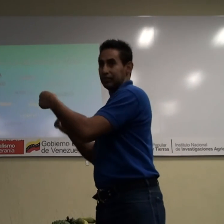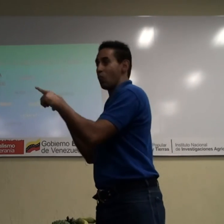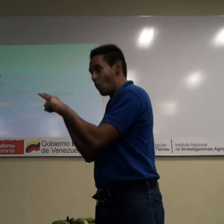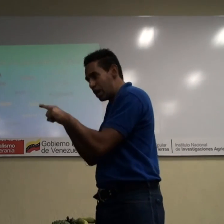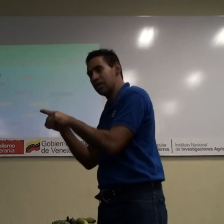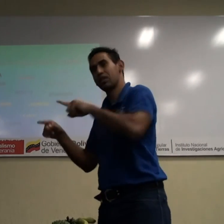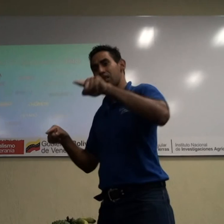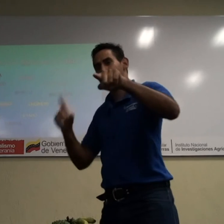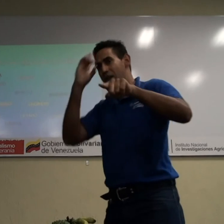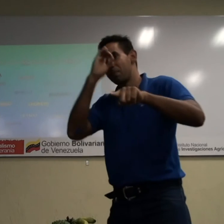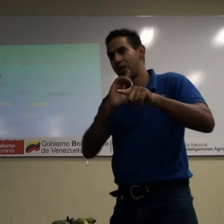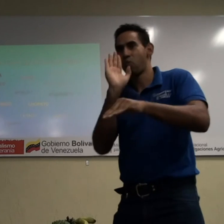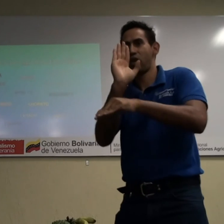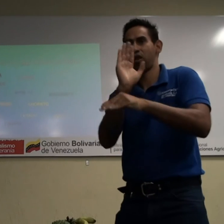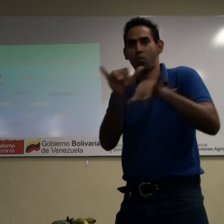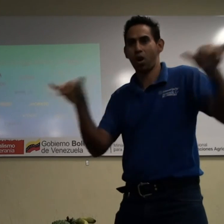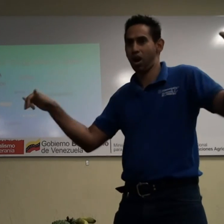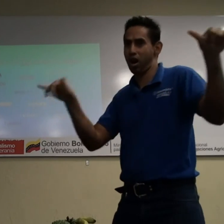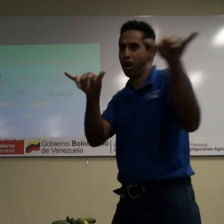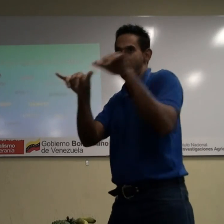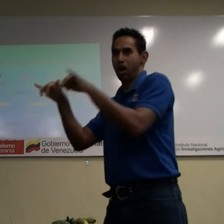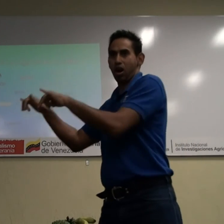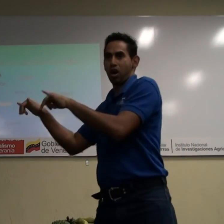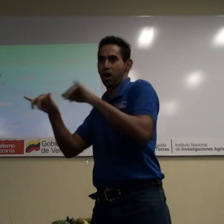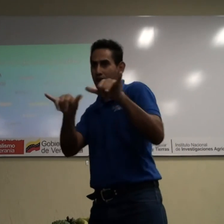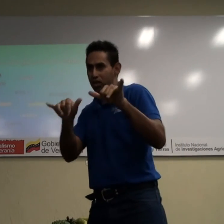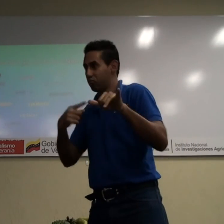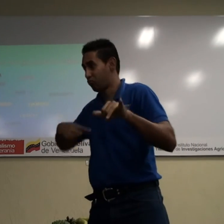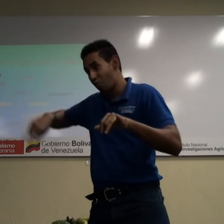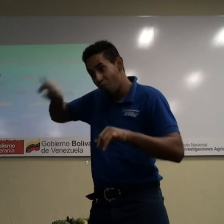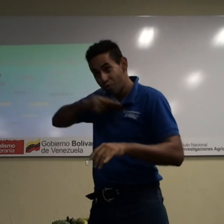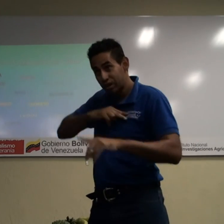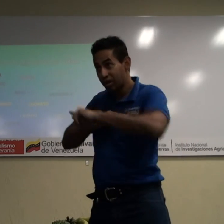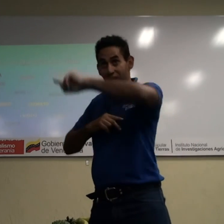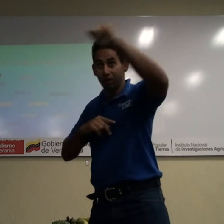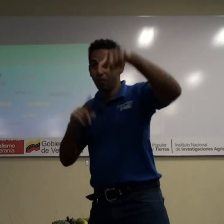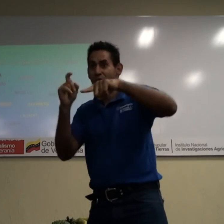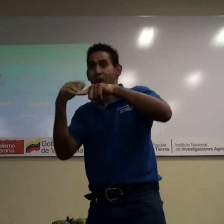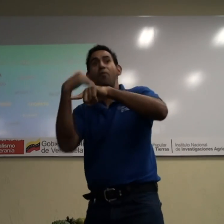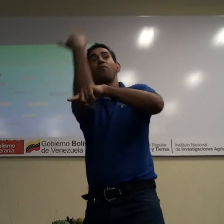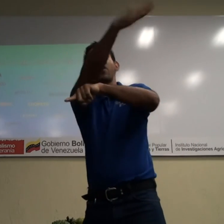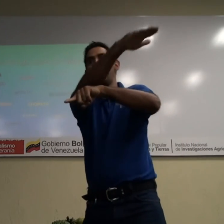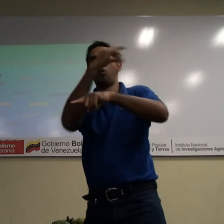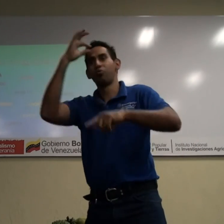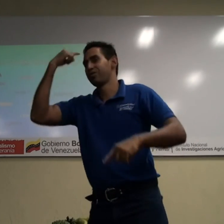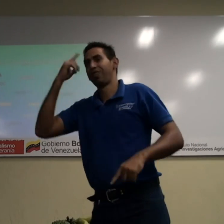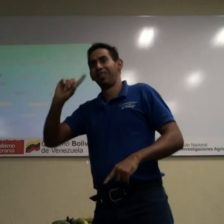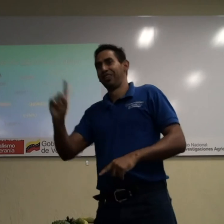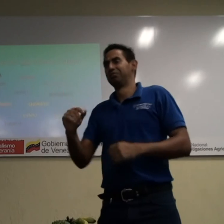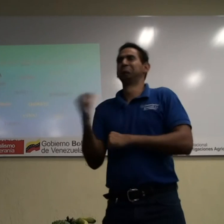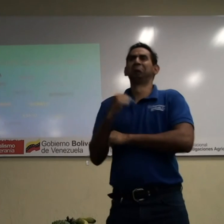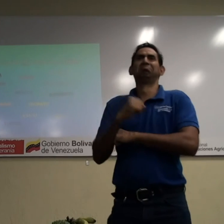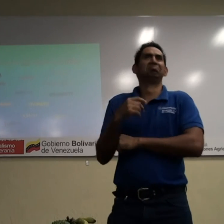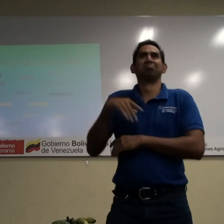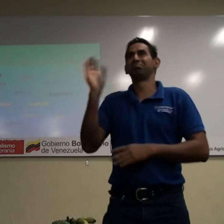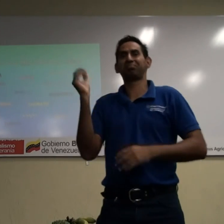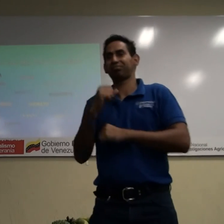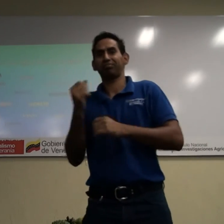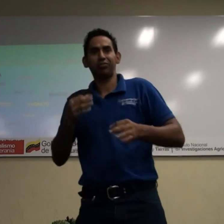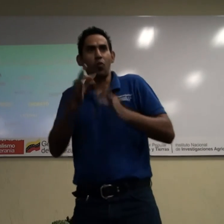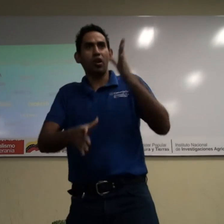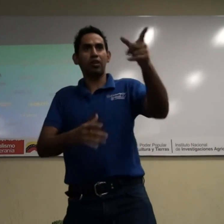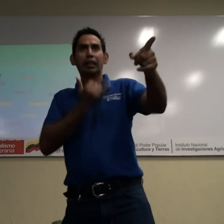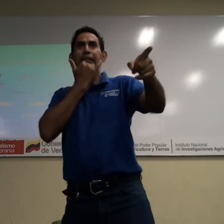por anular, empresa, y entonces igual, pero la persona sigue teniendo discapacidad, entonces hay muchas personas